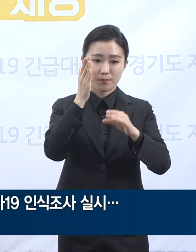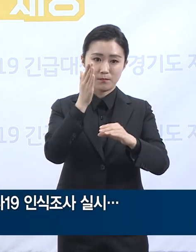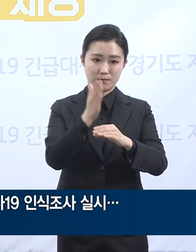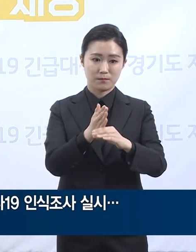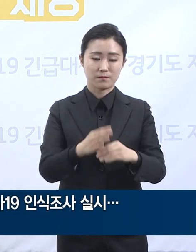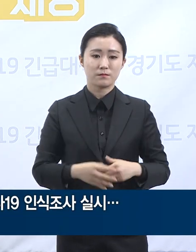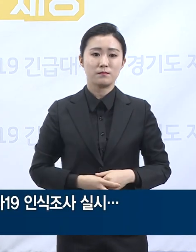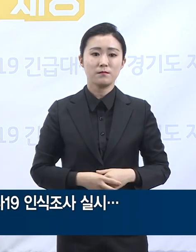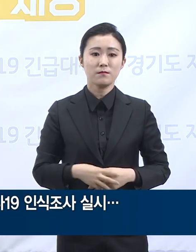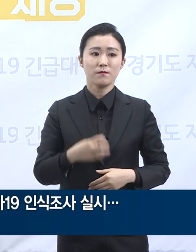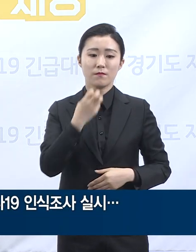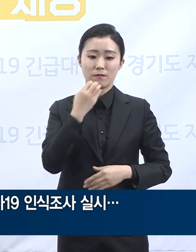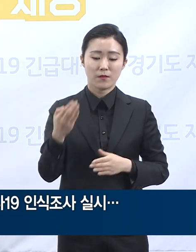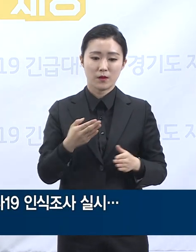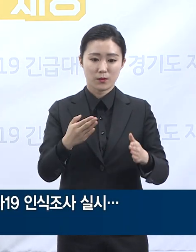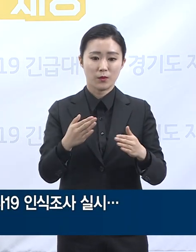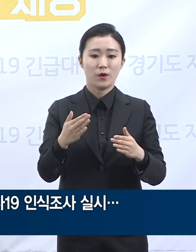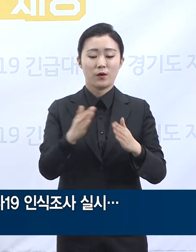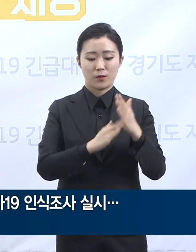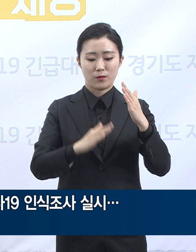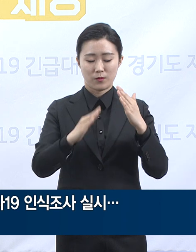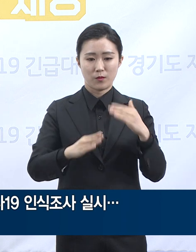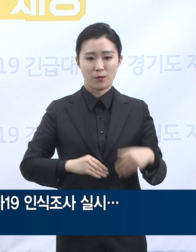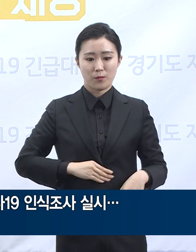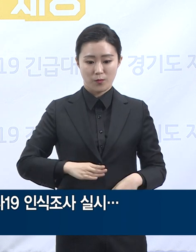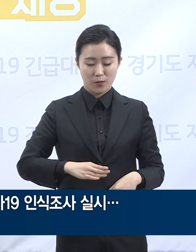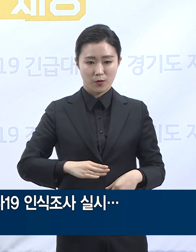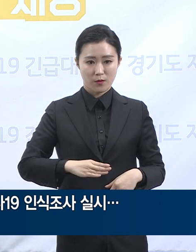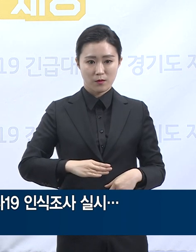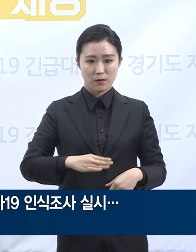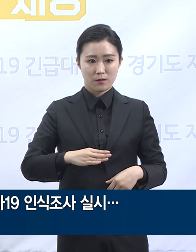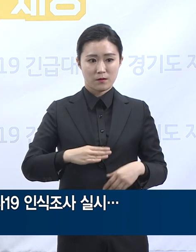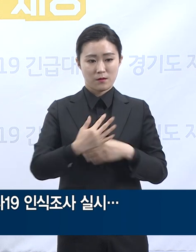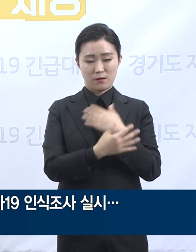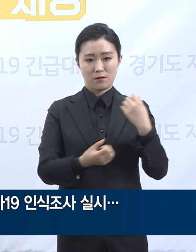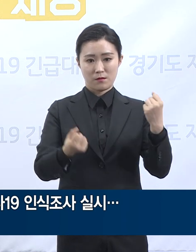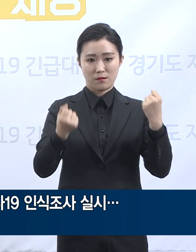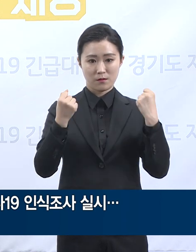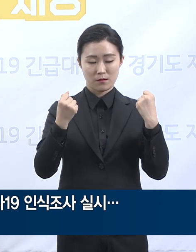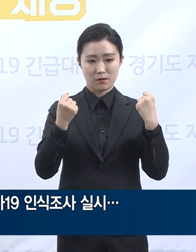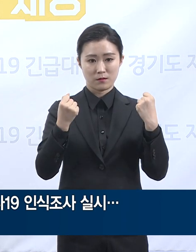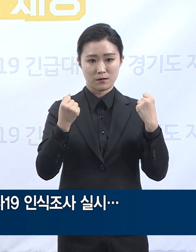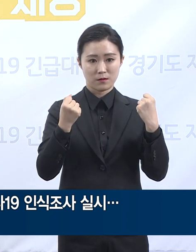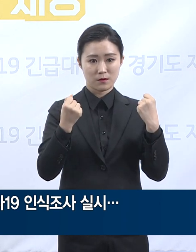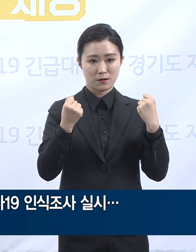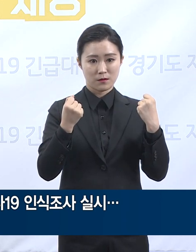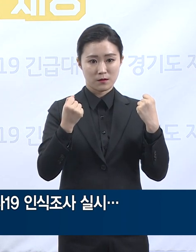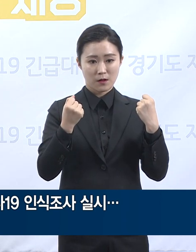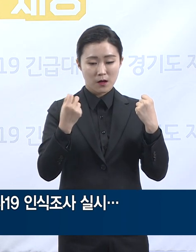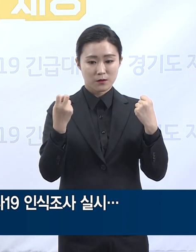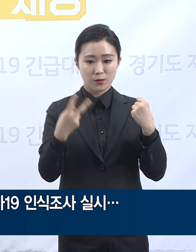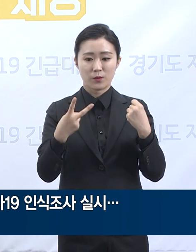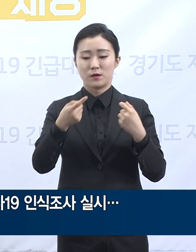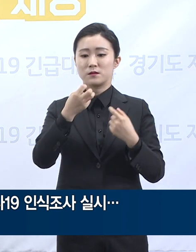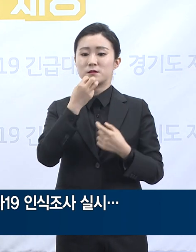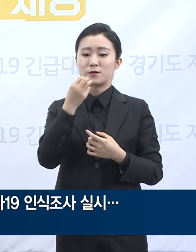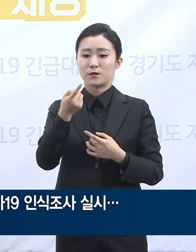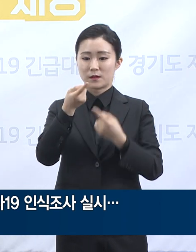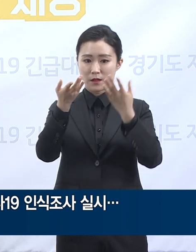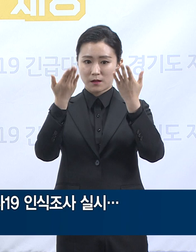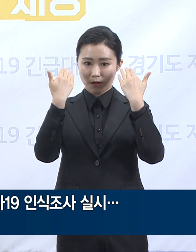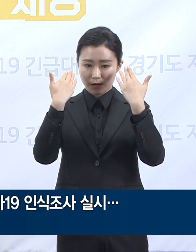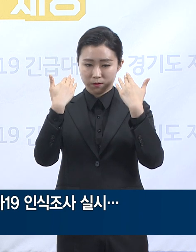경기도 공공보건의료지원단과 서울대학교 보건대학원 유명순 교수팀은 앞서 진행했던 경기도민 코로나19